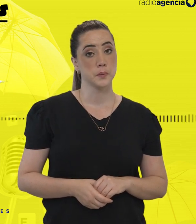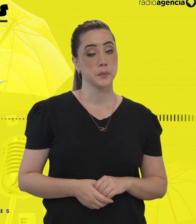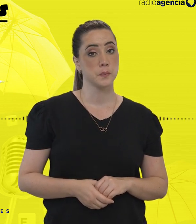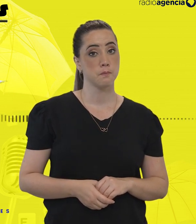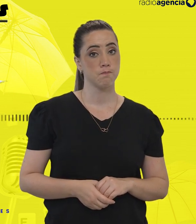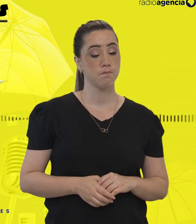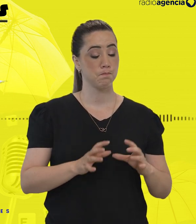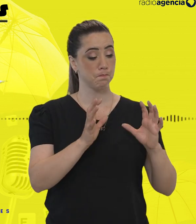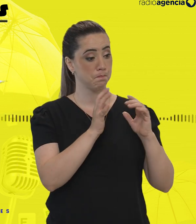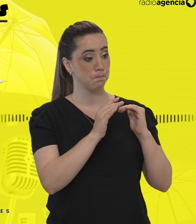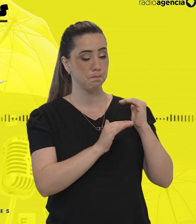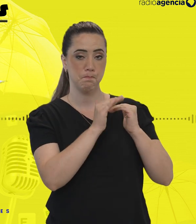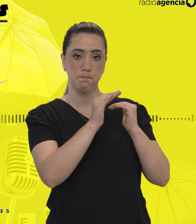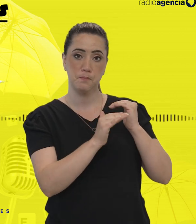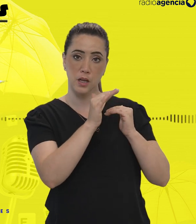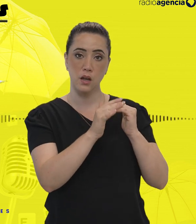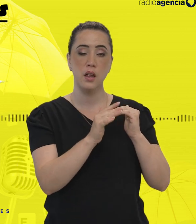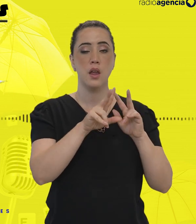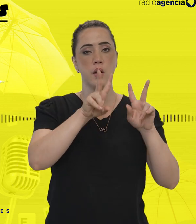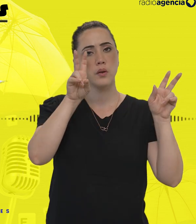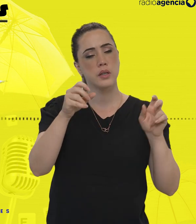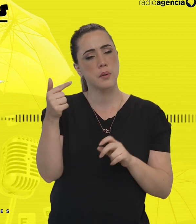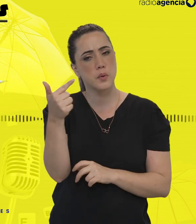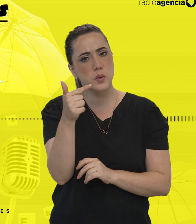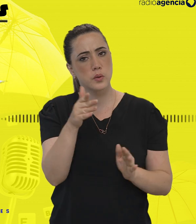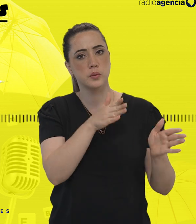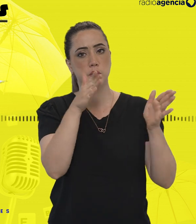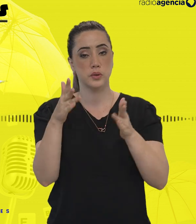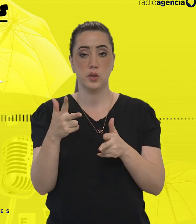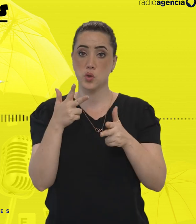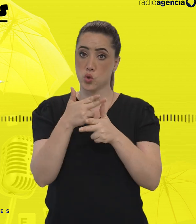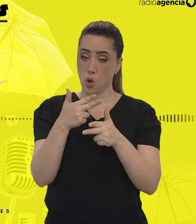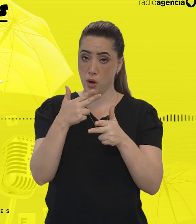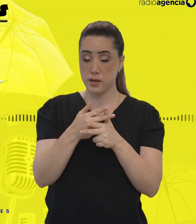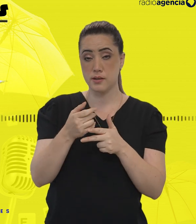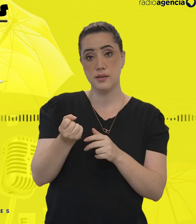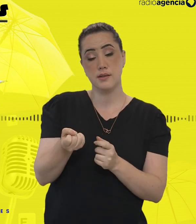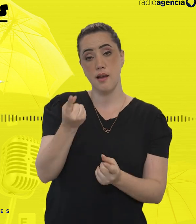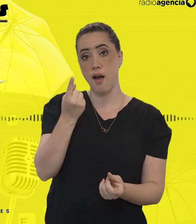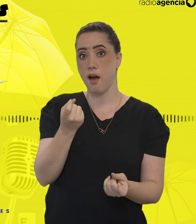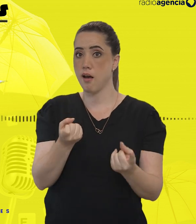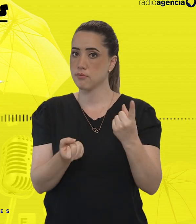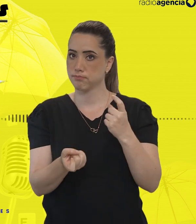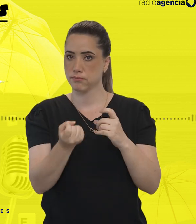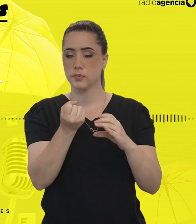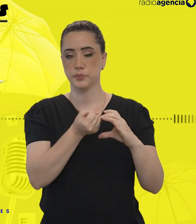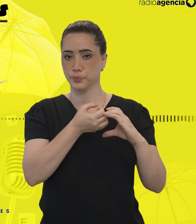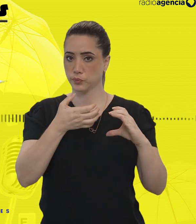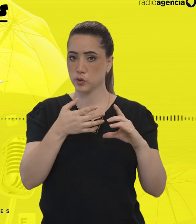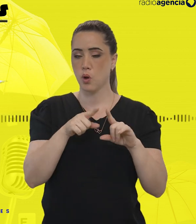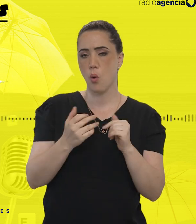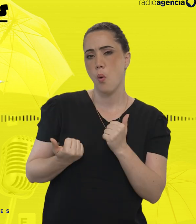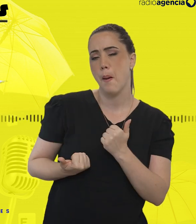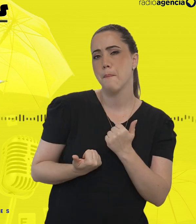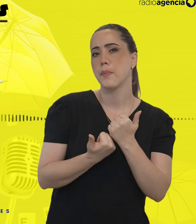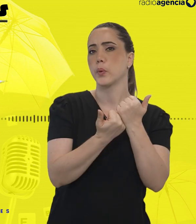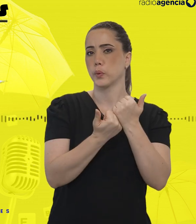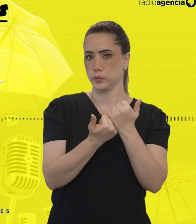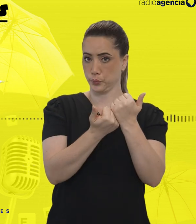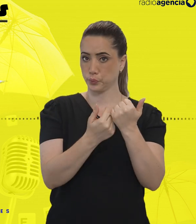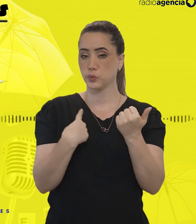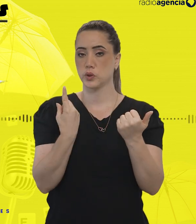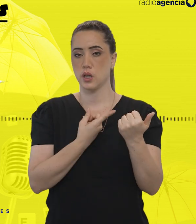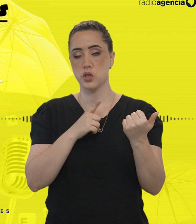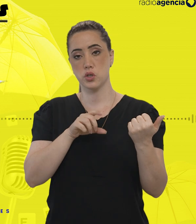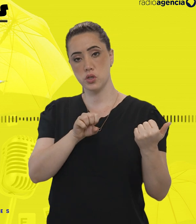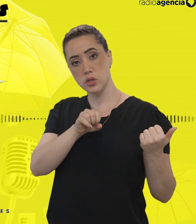Neurodivergentes é o tema da segunda temporada de Histórias Raras, um podcast original da Rádio Agência Nacional. No apoio de produção, a gente